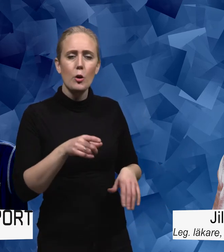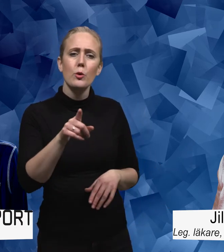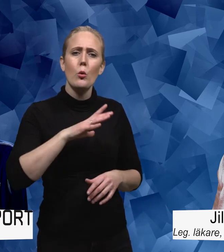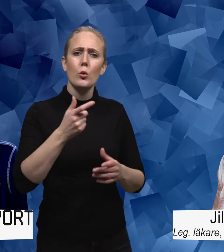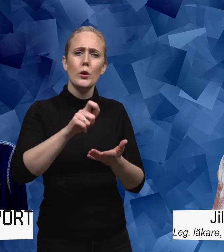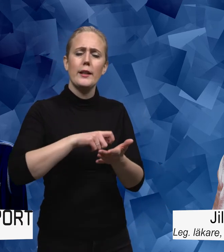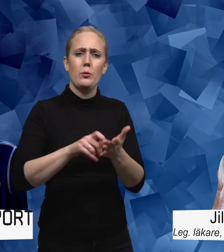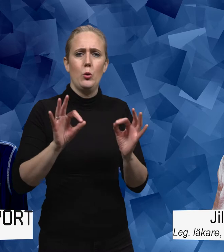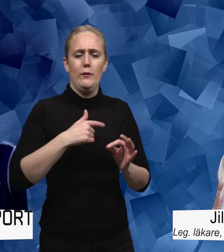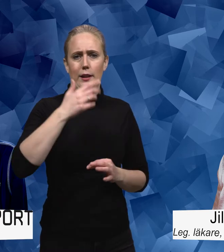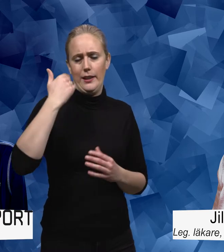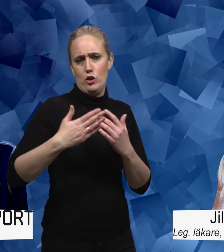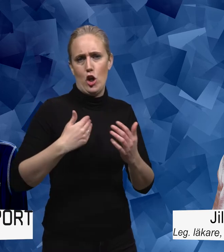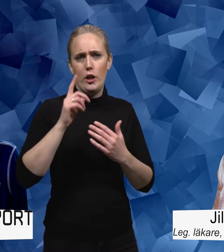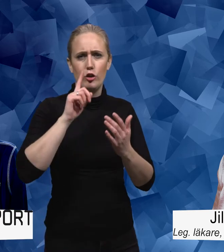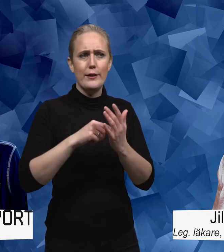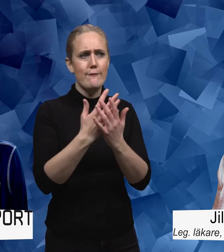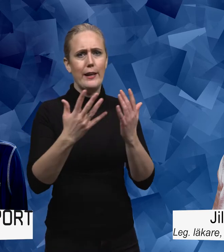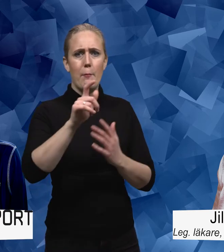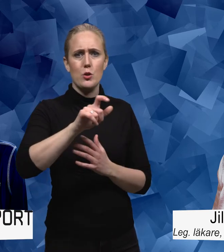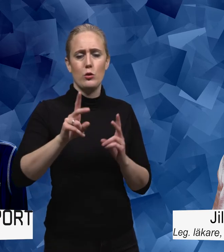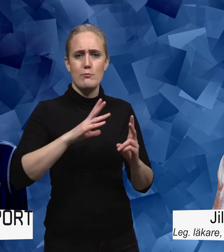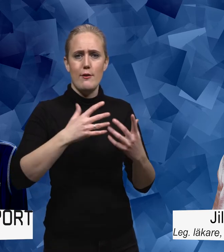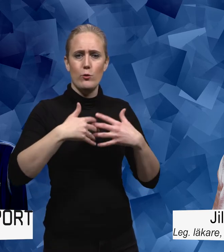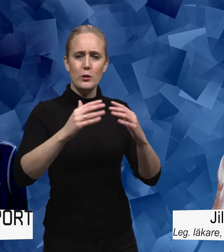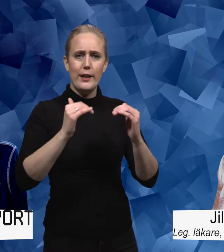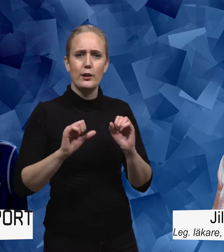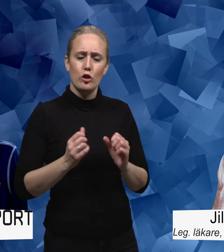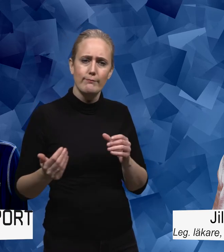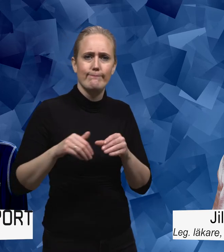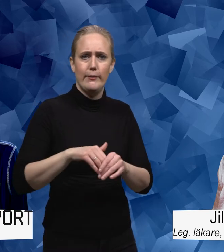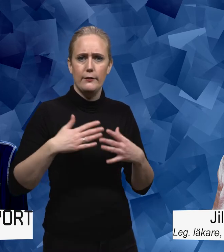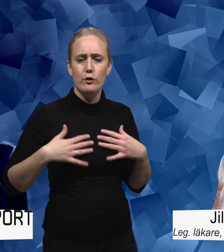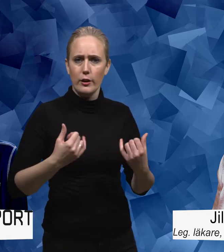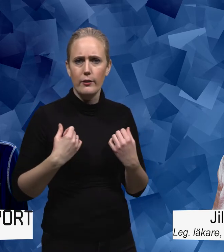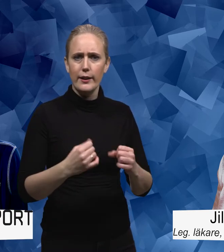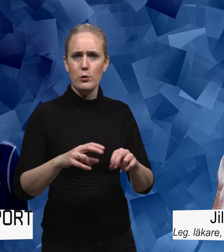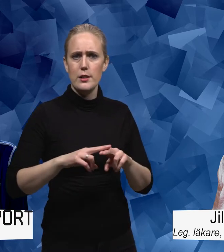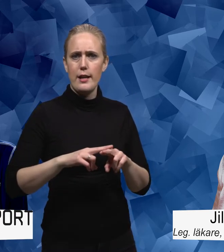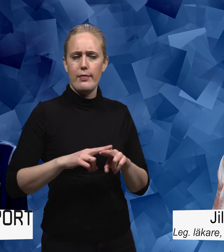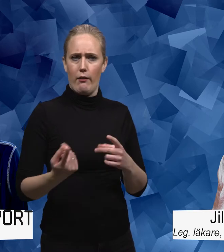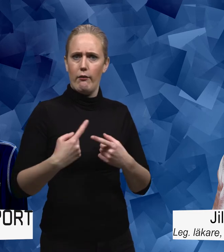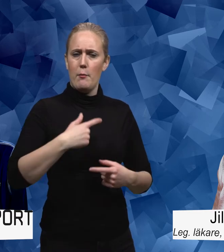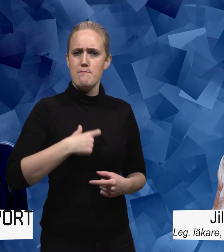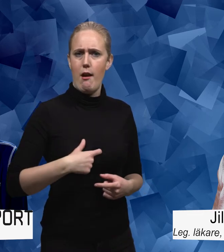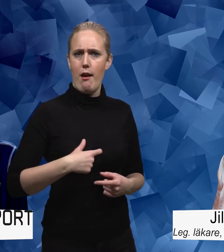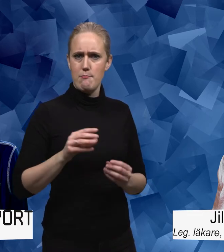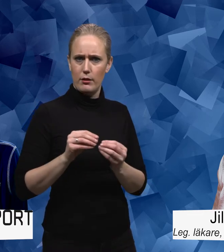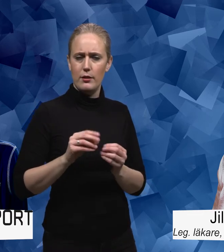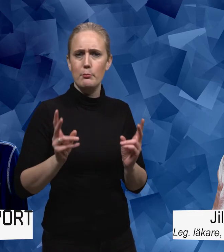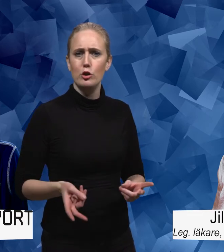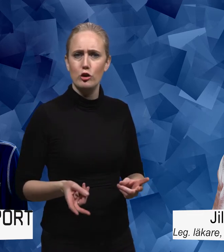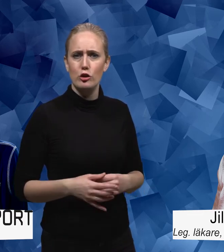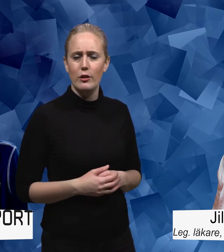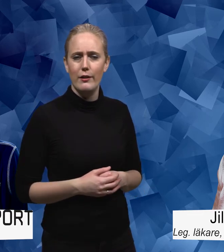göra för att få fler personer med funktionsnedsättning in i fysisk aktivitet att känna att det här gäller mig också ja